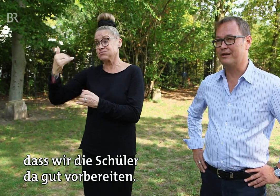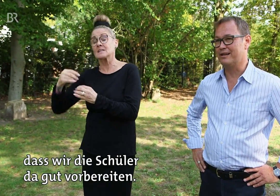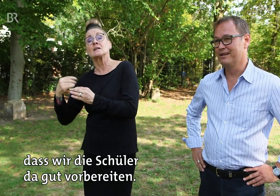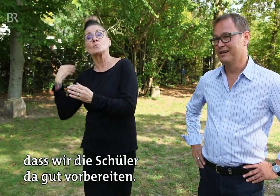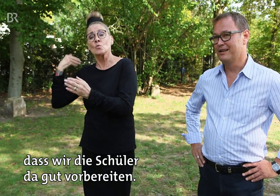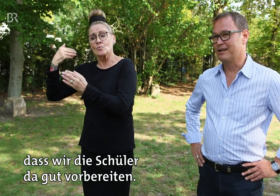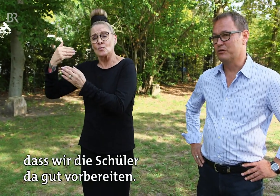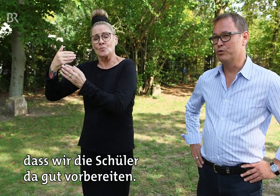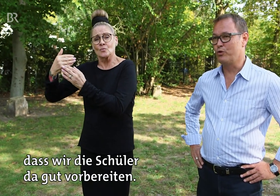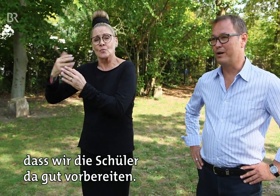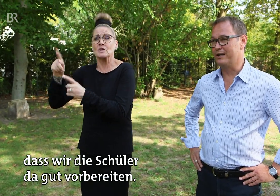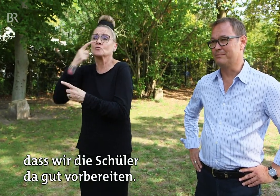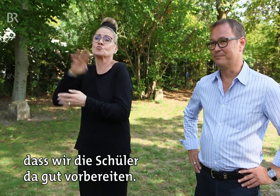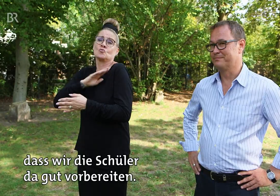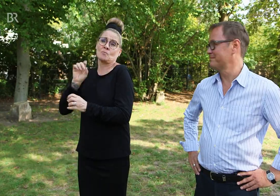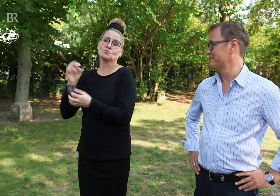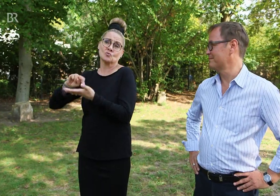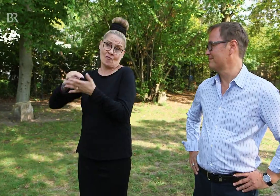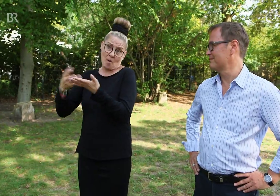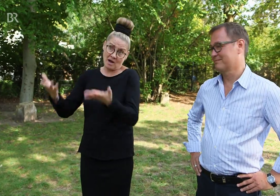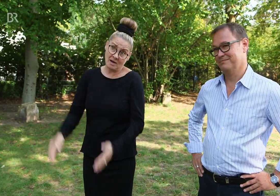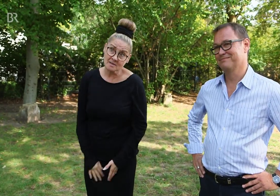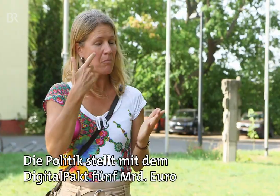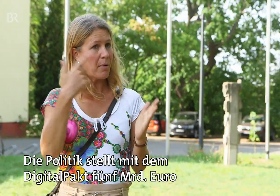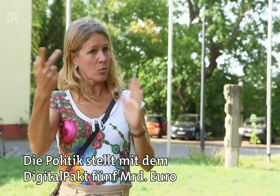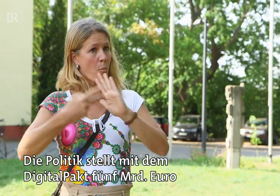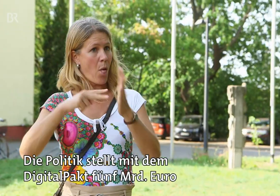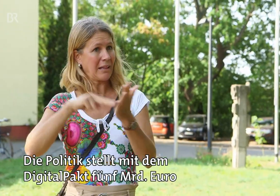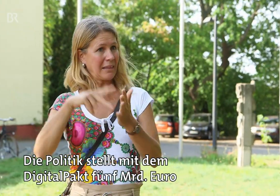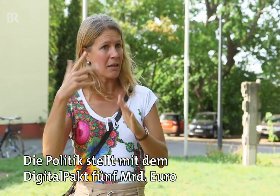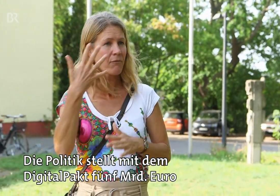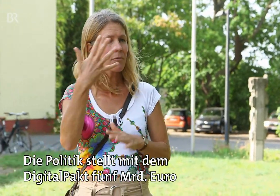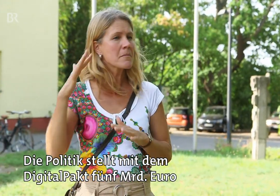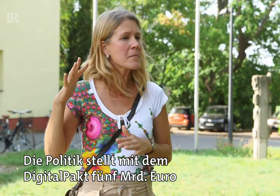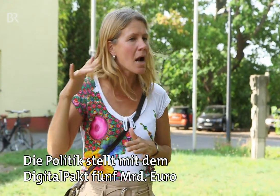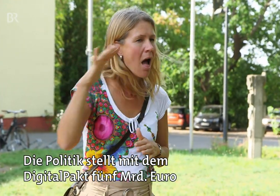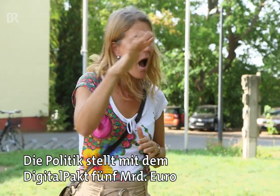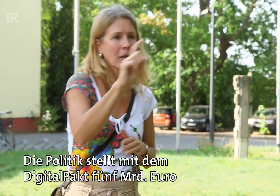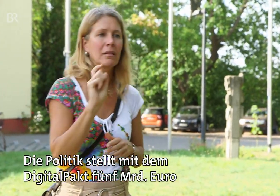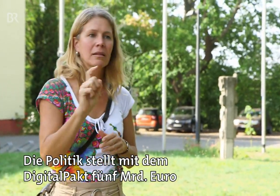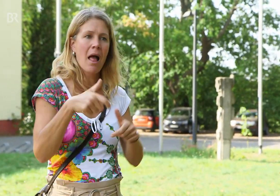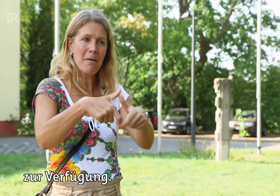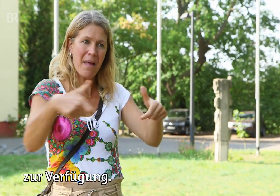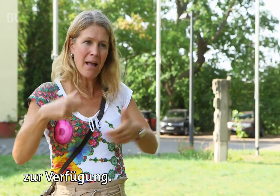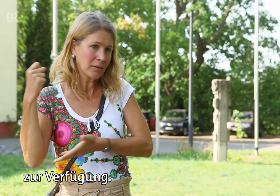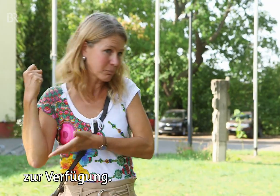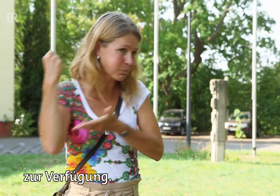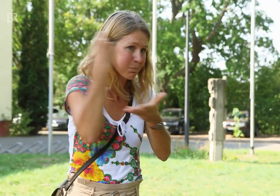da gut vorbereiten. Die Politik stellt mit dem Digital-Pakt 5 Milliarden Euro zur Verfügung.